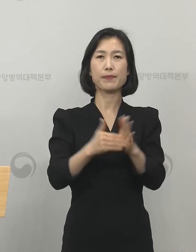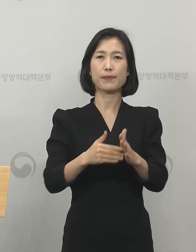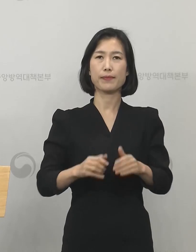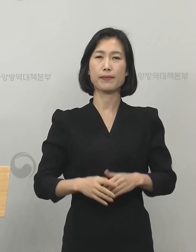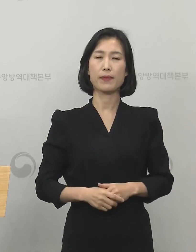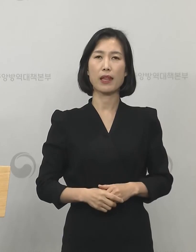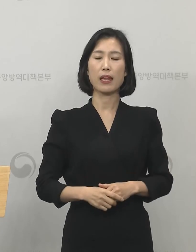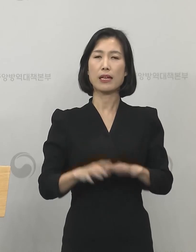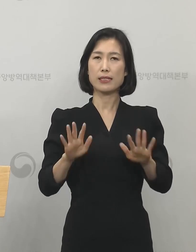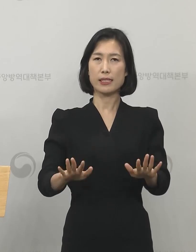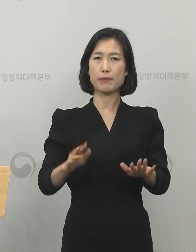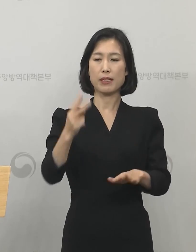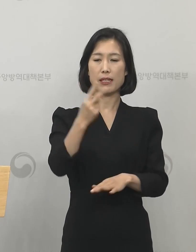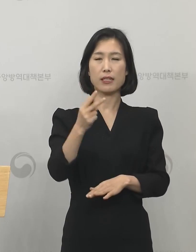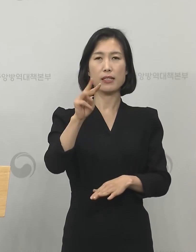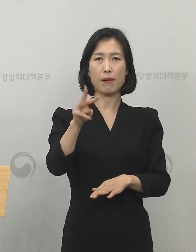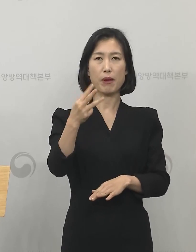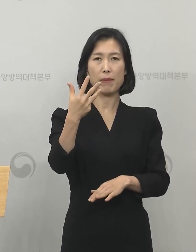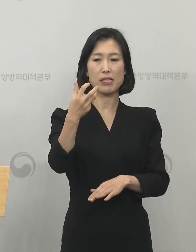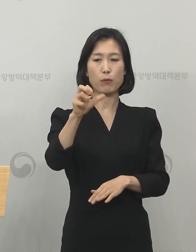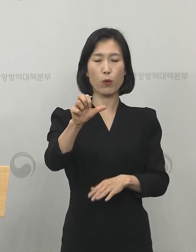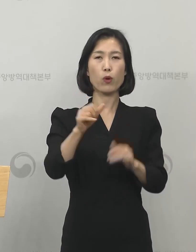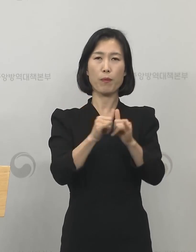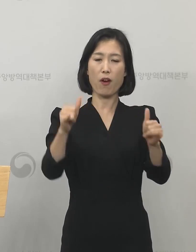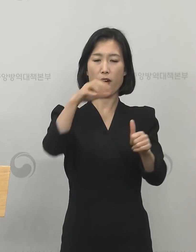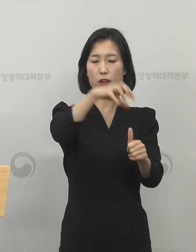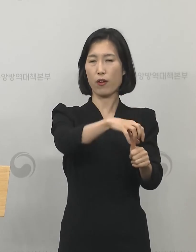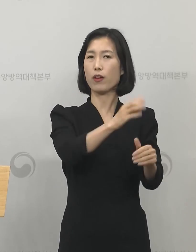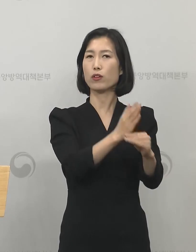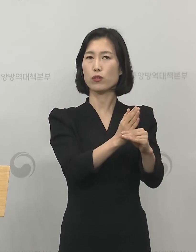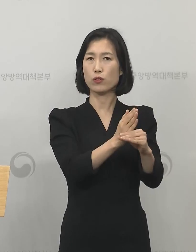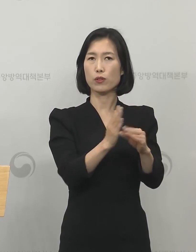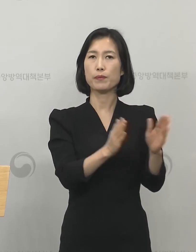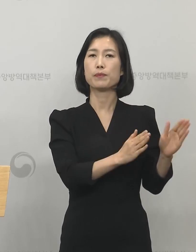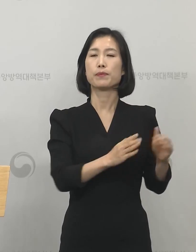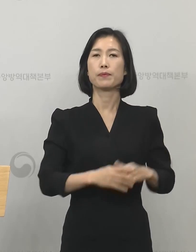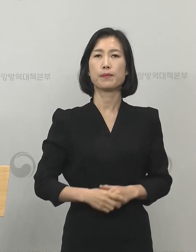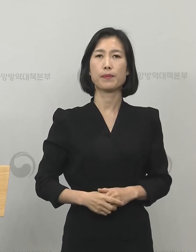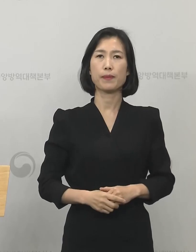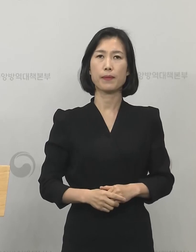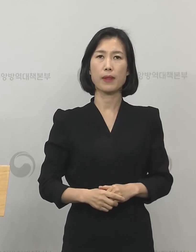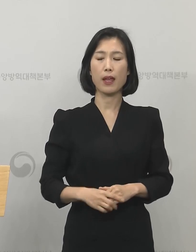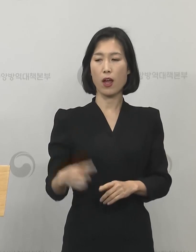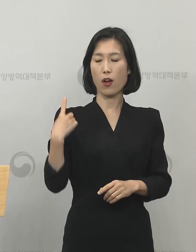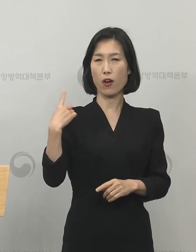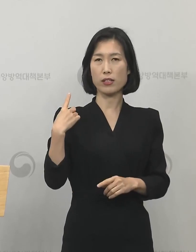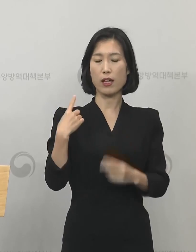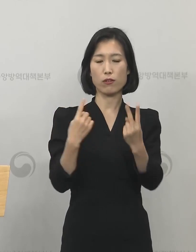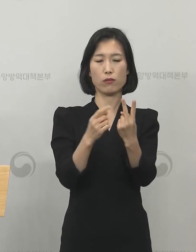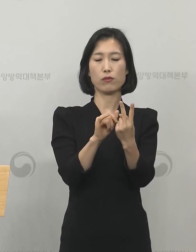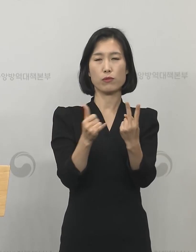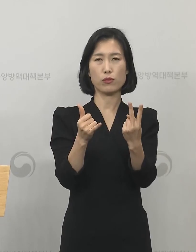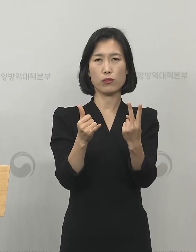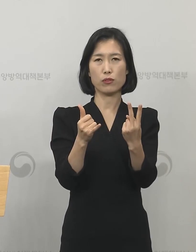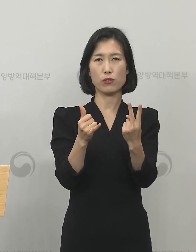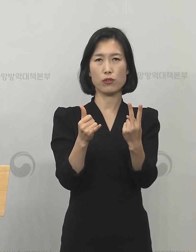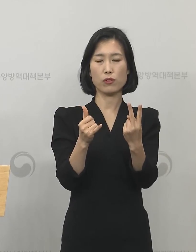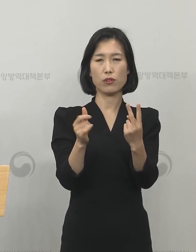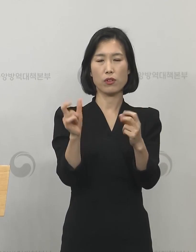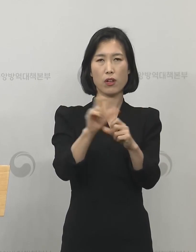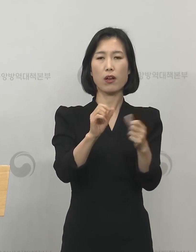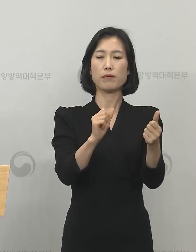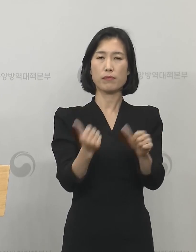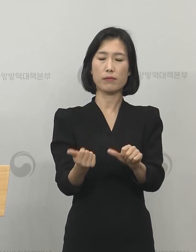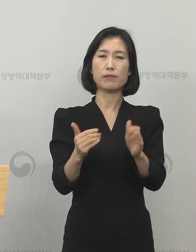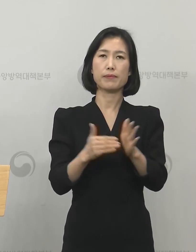현재 2,385명이 격리 중에 있습니다. 어제는 두 분이 새로 사망하셨습니다.